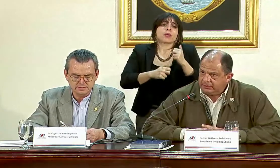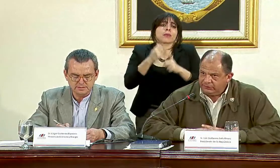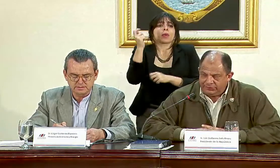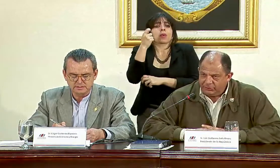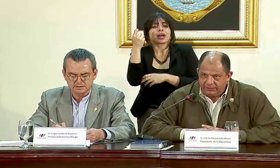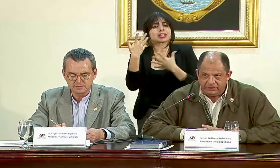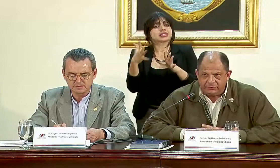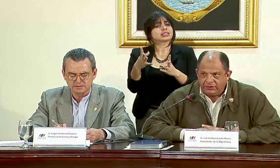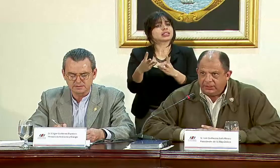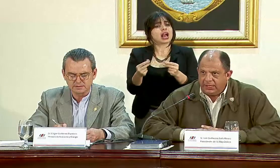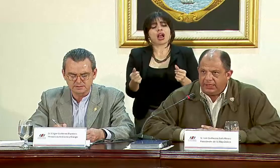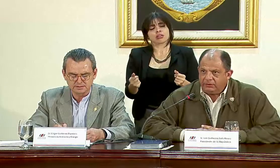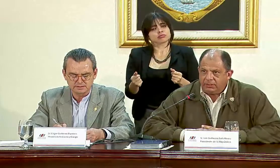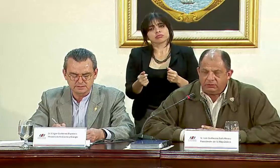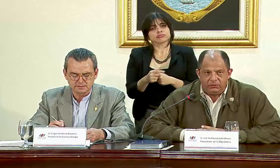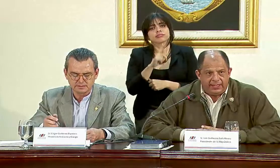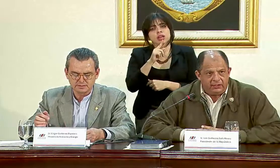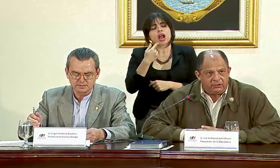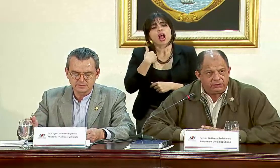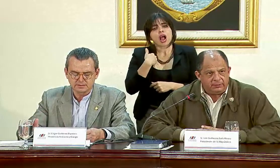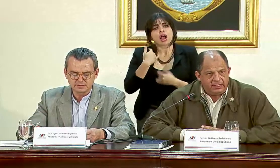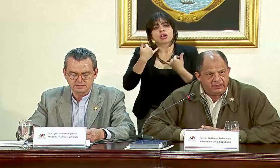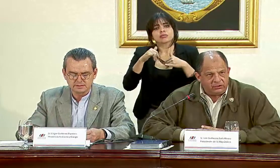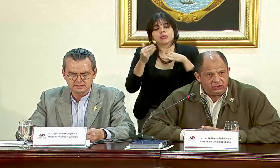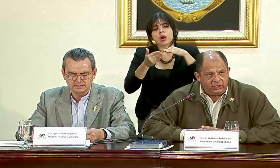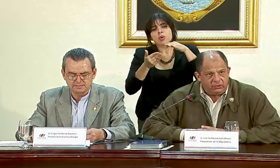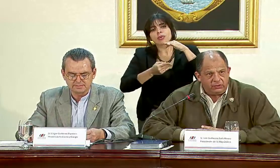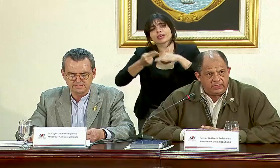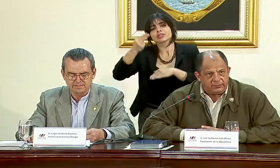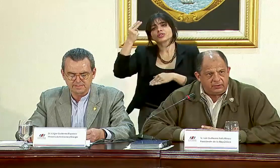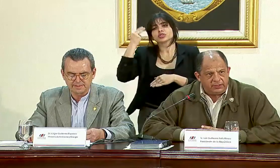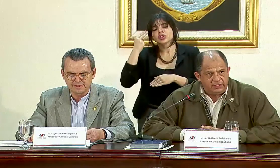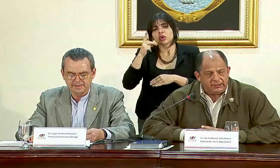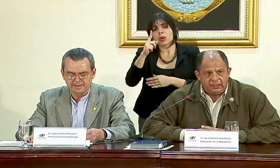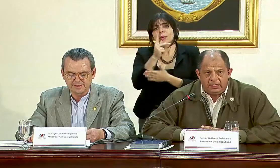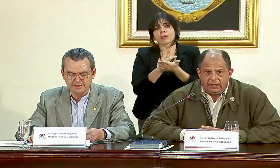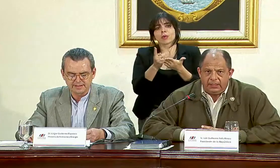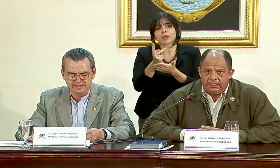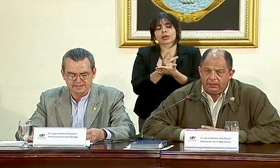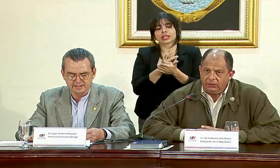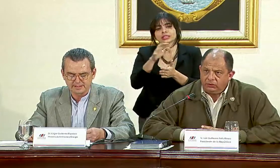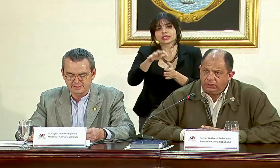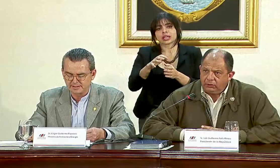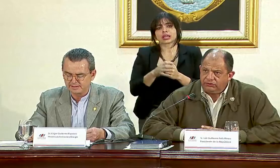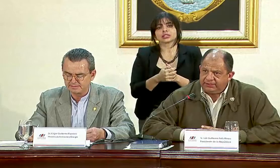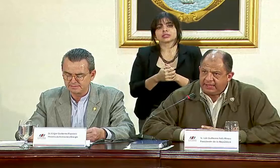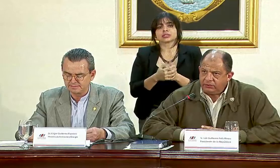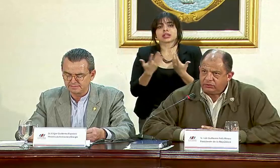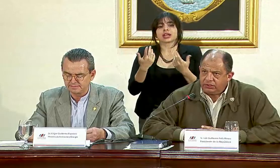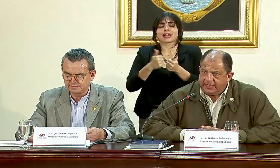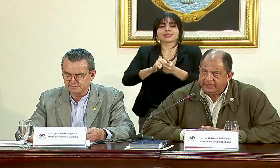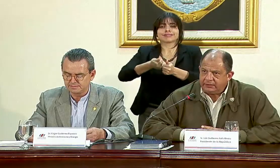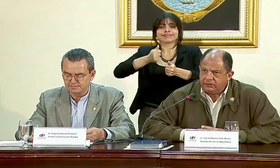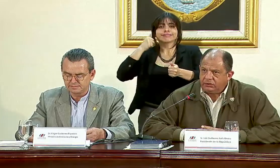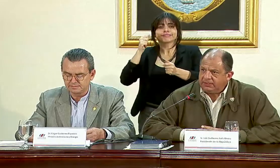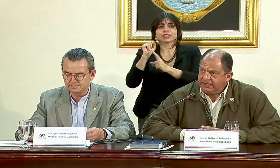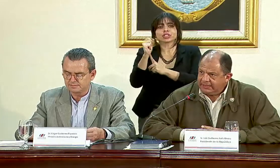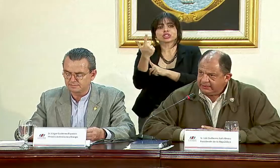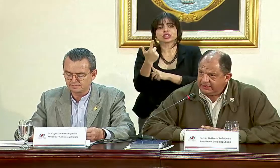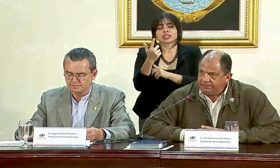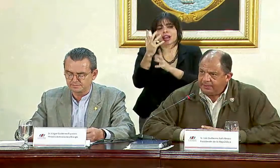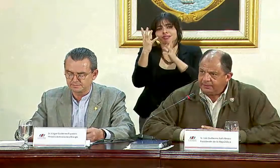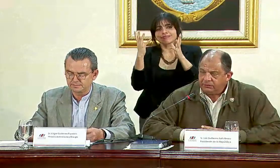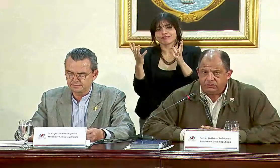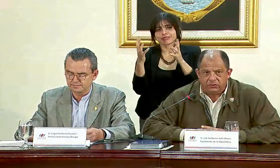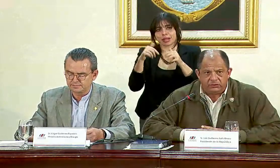Guanacaste hayan sido resueltos. Hay un acumulado también histórico en una de las provincias donde los rezagos sociales son más